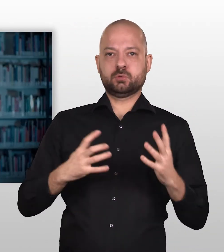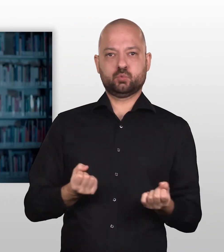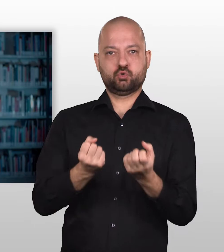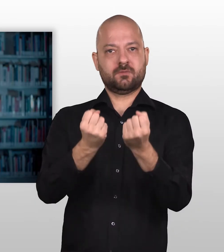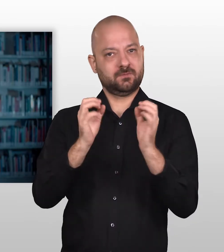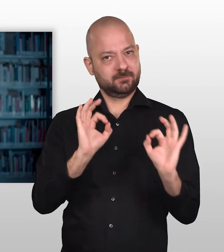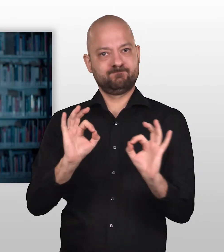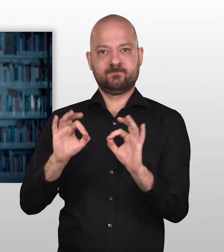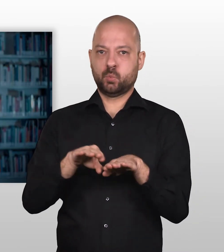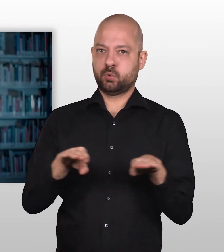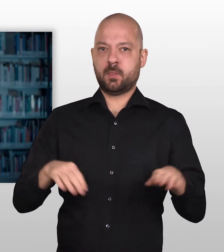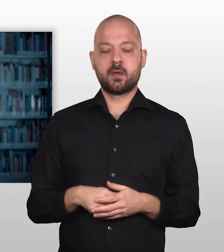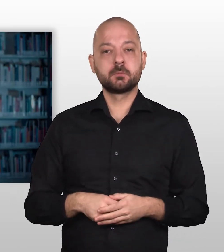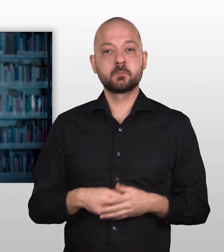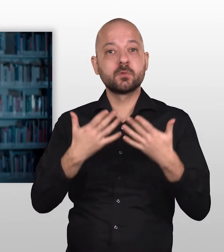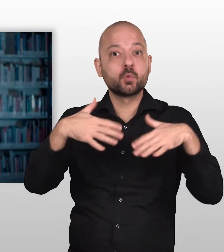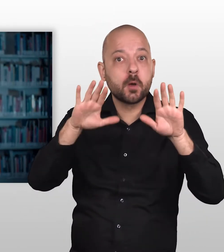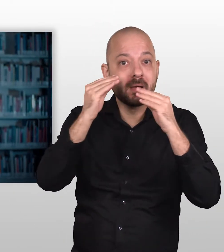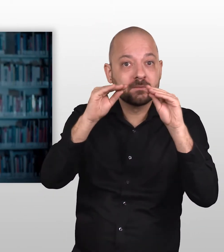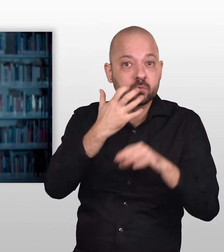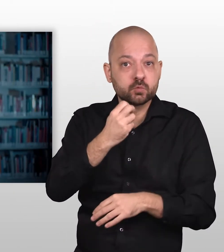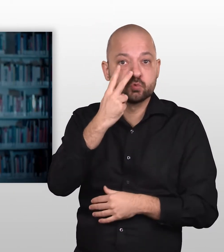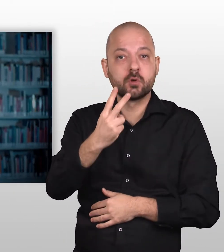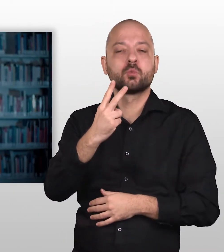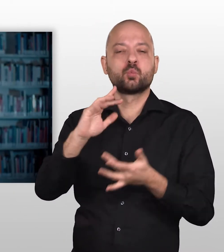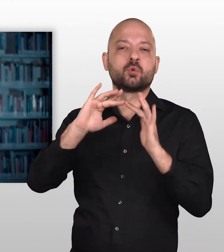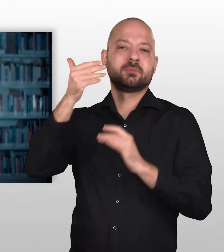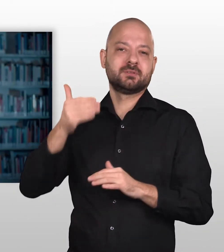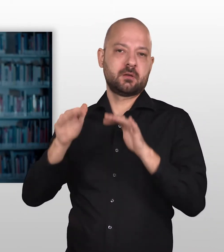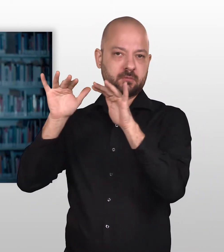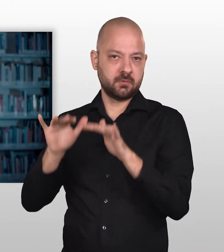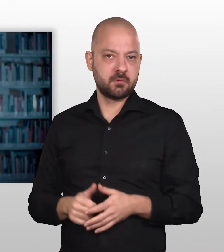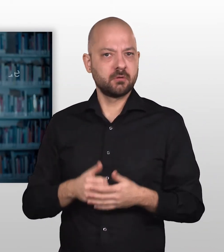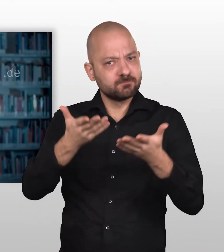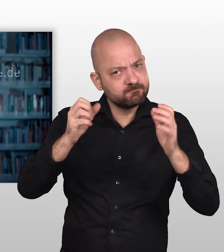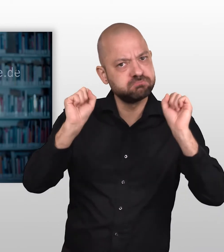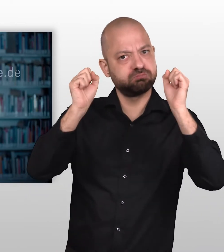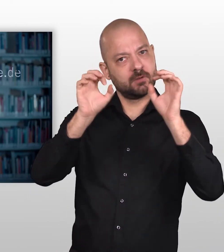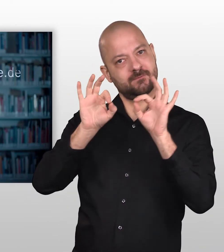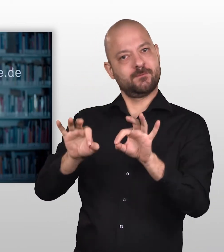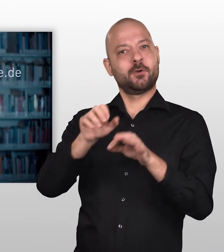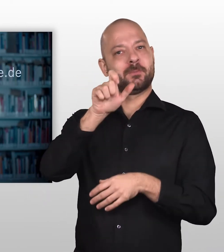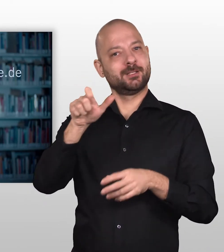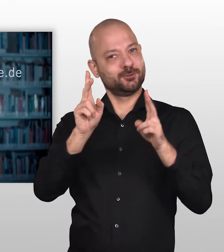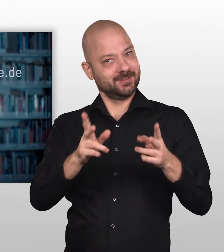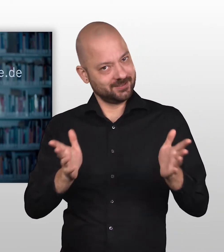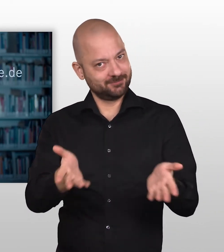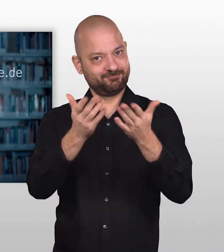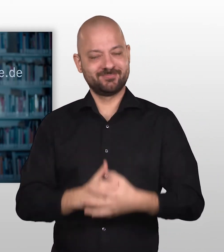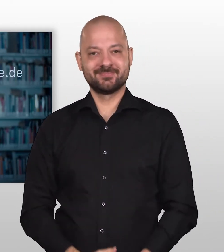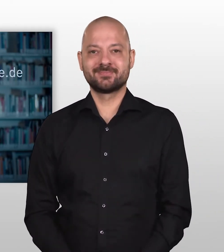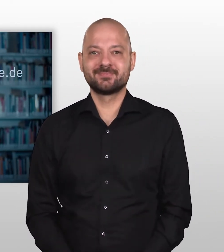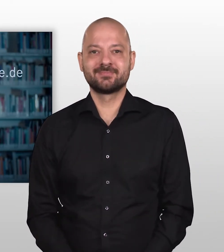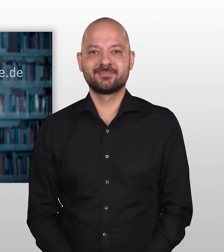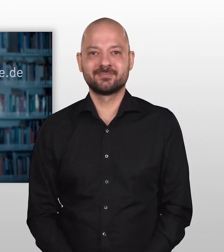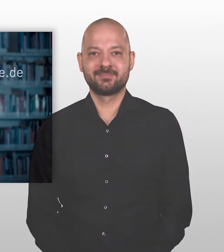möglich ist, müssen wir jetzt die Voraussetzungen dafür schaffen. Weitere Informationen finden Sie auf unserer Website. Machen auch